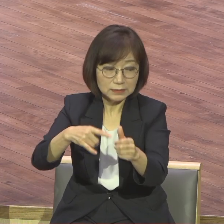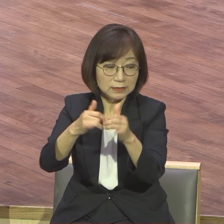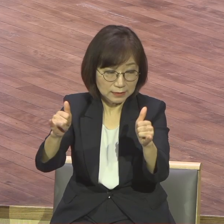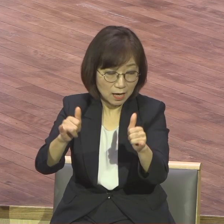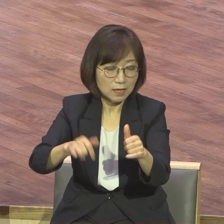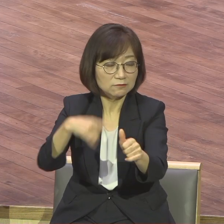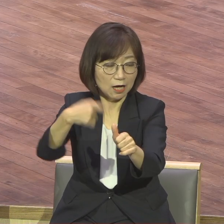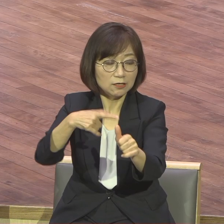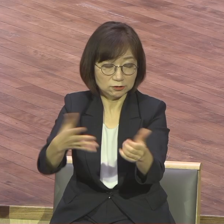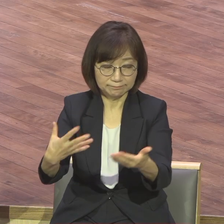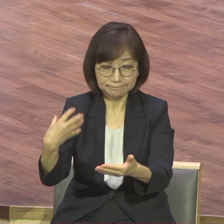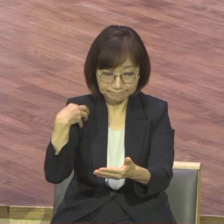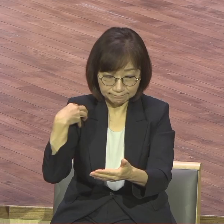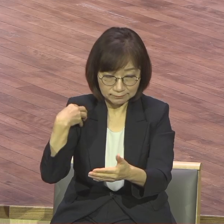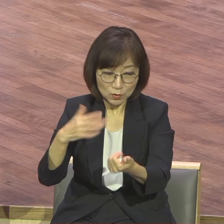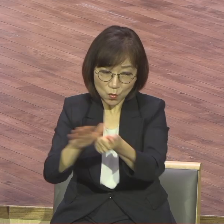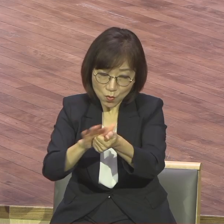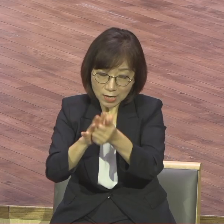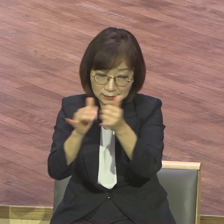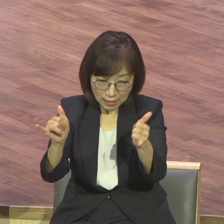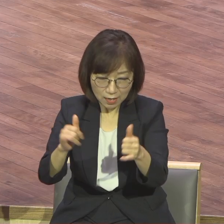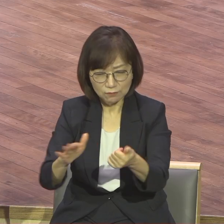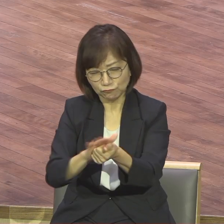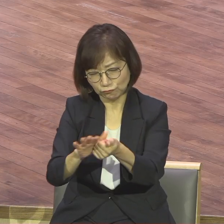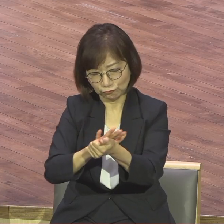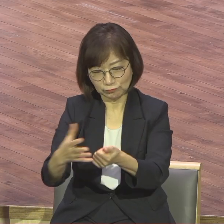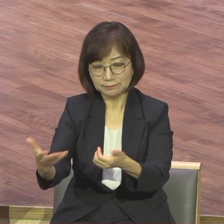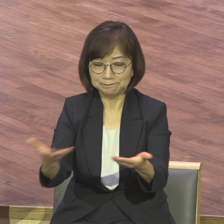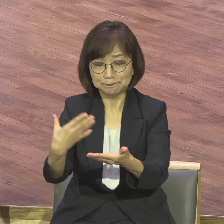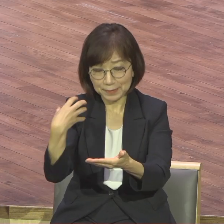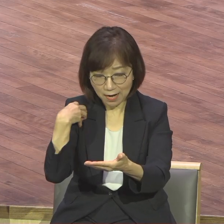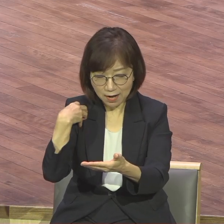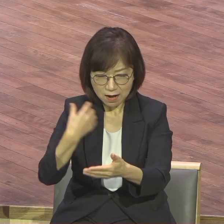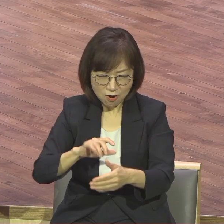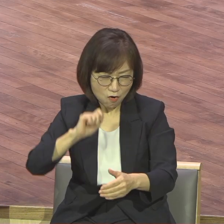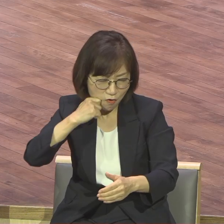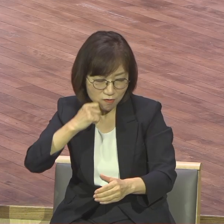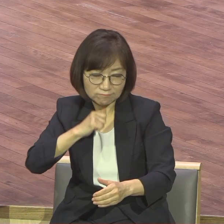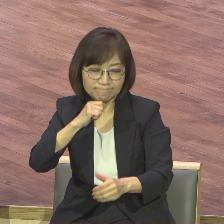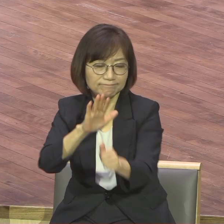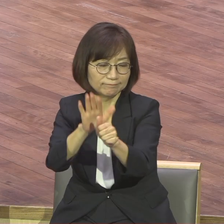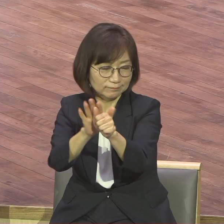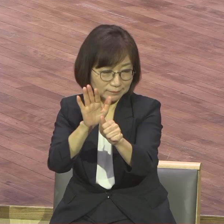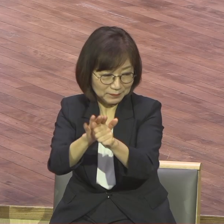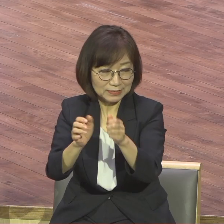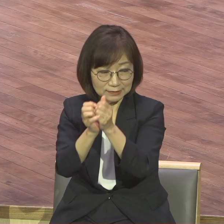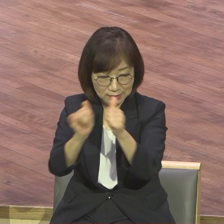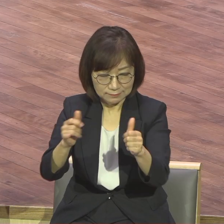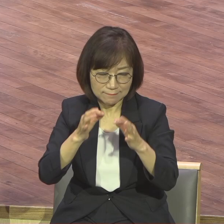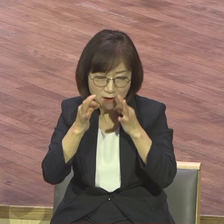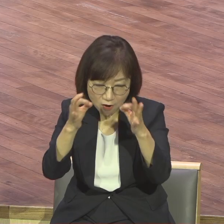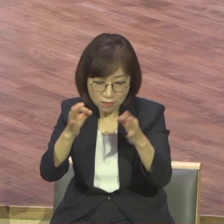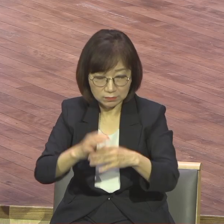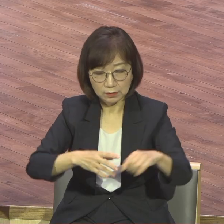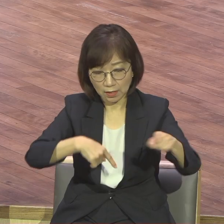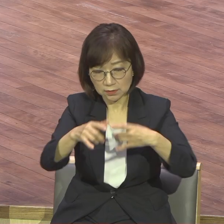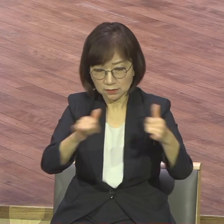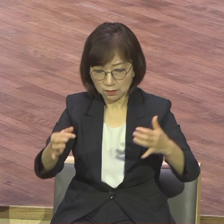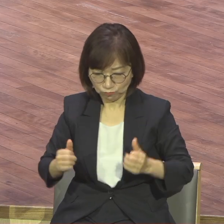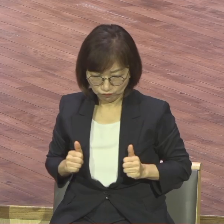가르치는 일로 혹 위로하는 자면 위로하는 일로 구제하는 자는 성실함으로 다스리는 자는 부지런함으로 극류를 베풀은